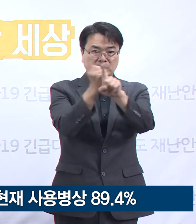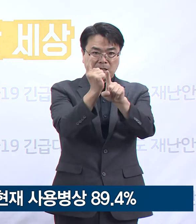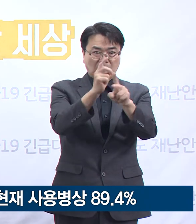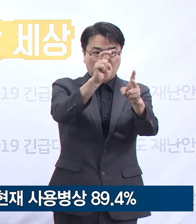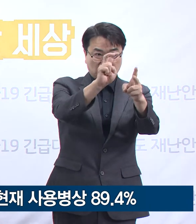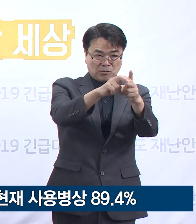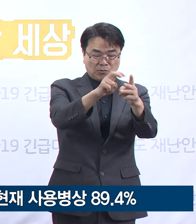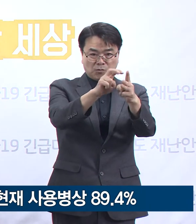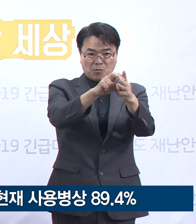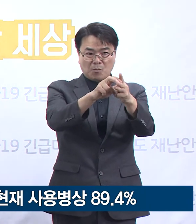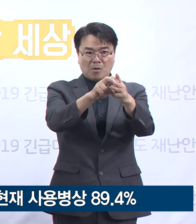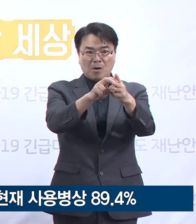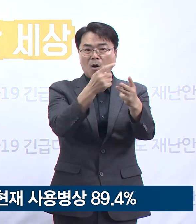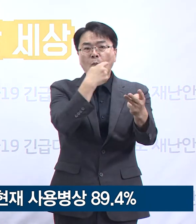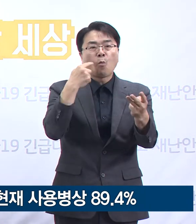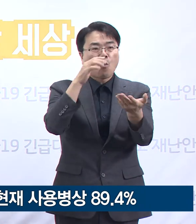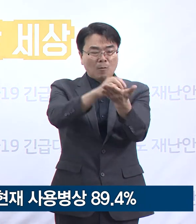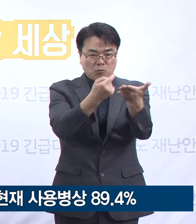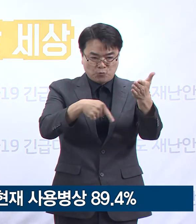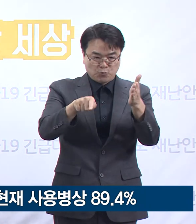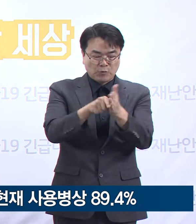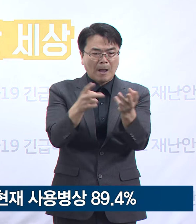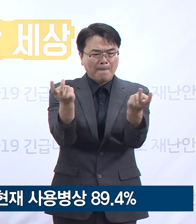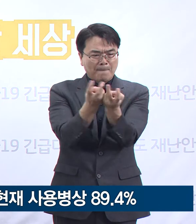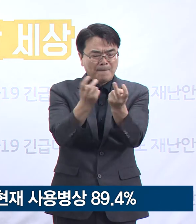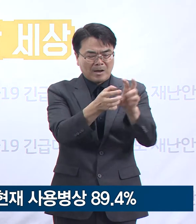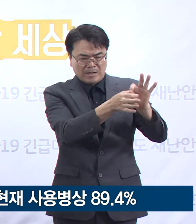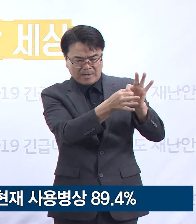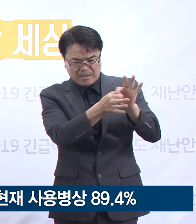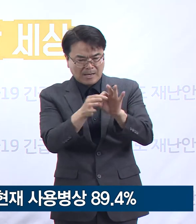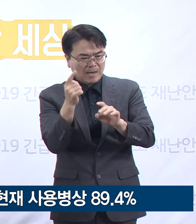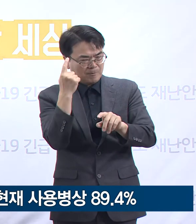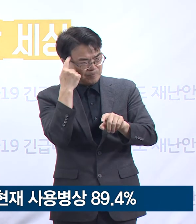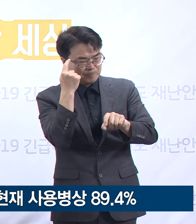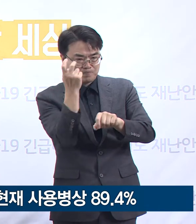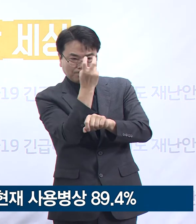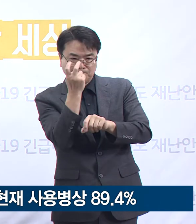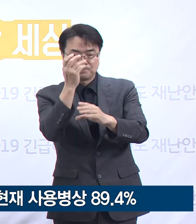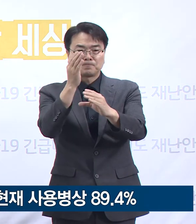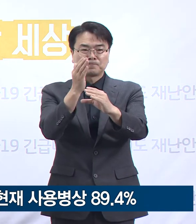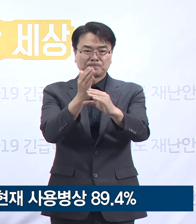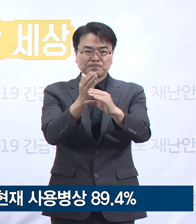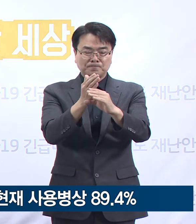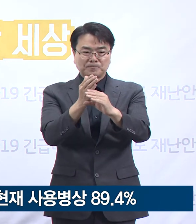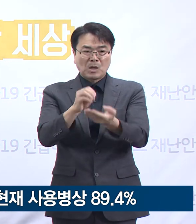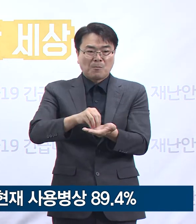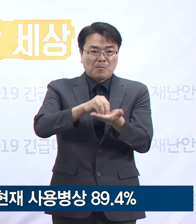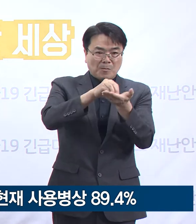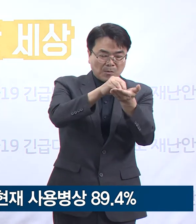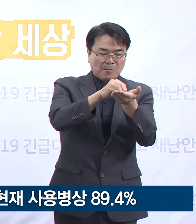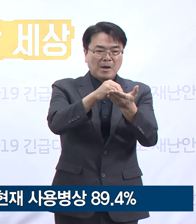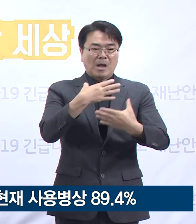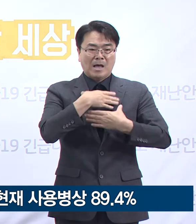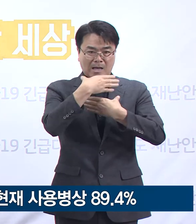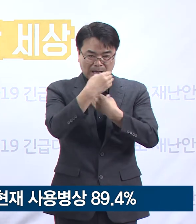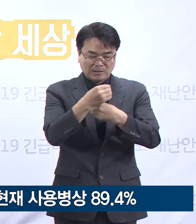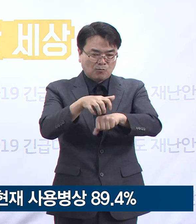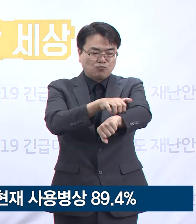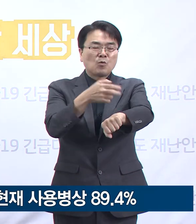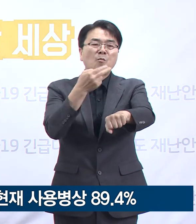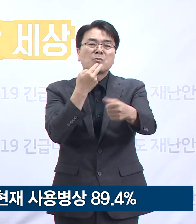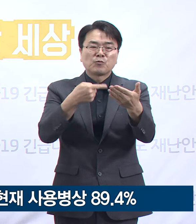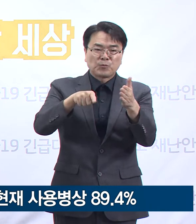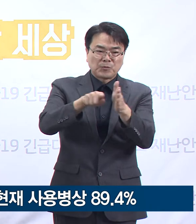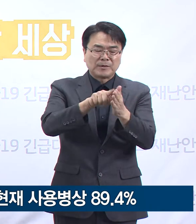마련을 위한 방안을 지속해서 강구하고 있습니다. 입소자의 안전 확보와 불편함 없는 운영을 위해